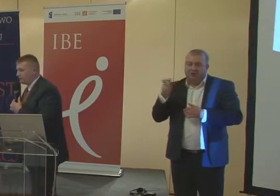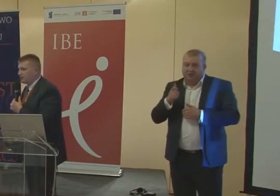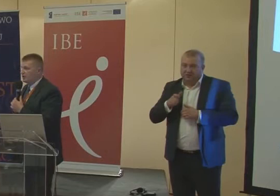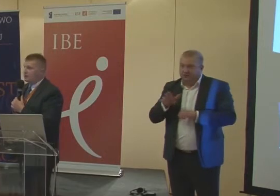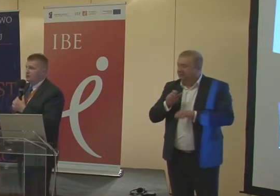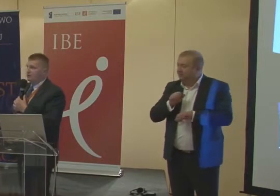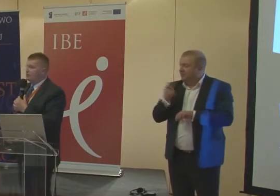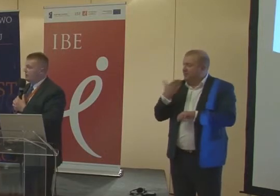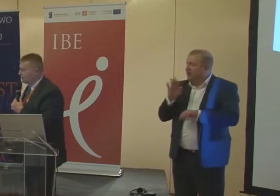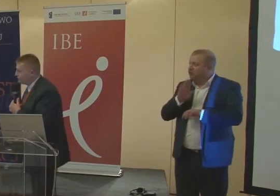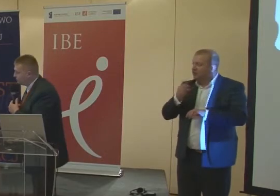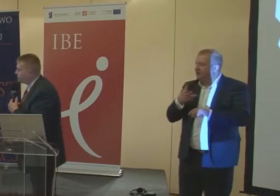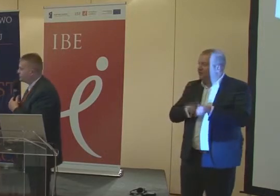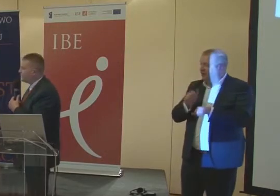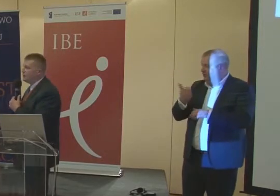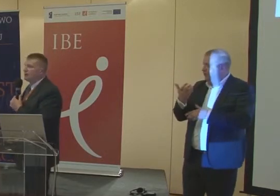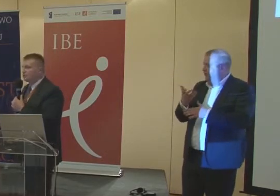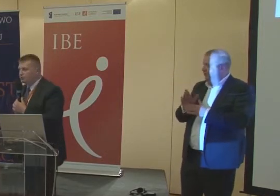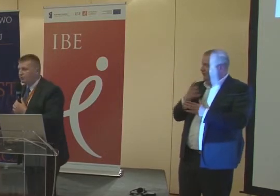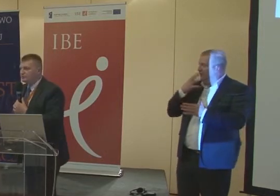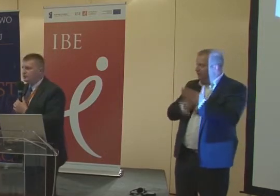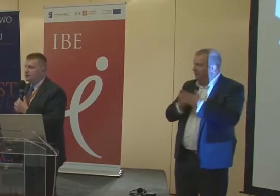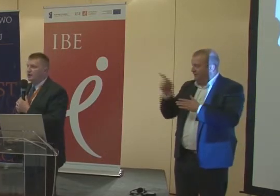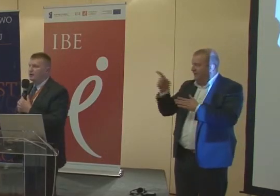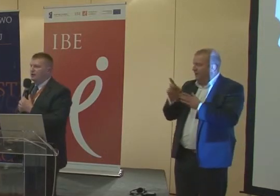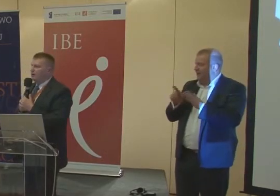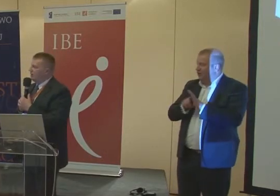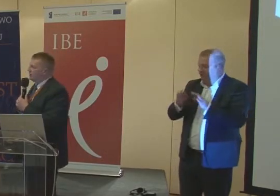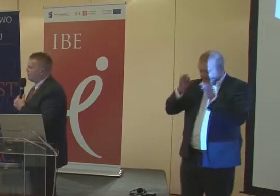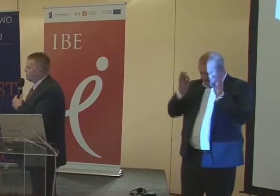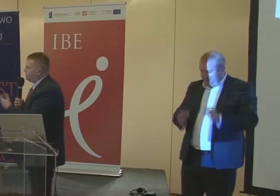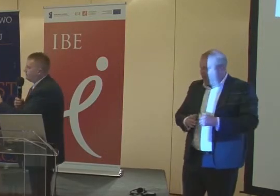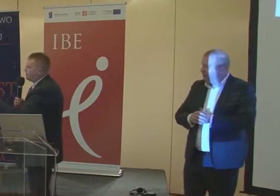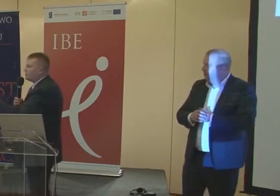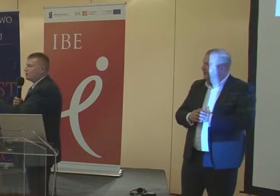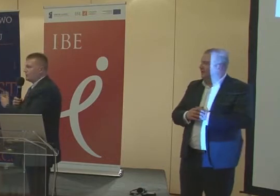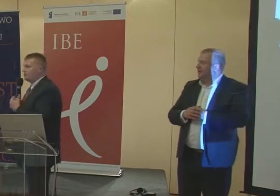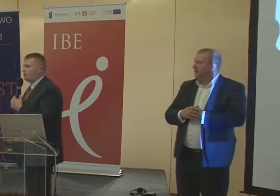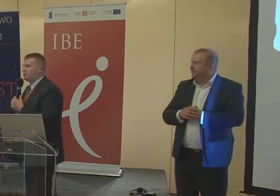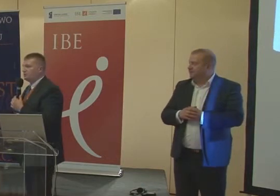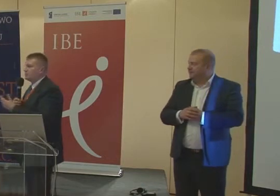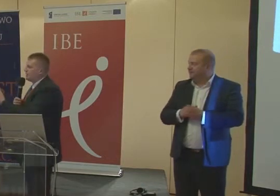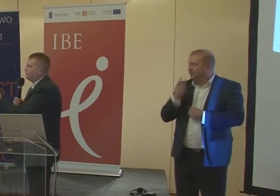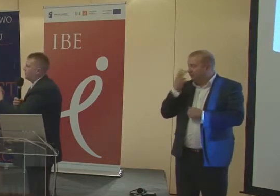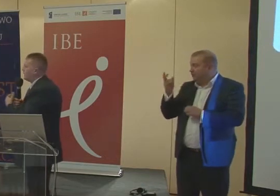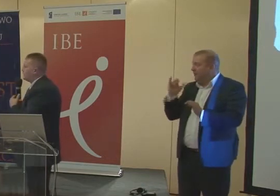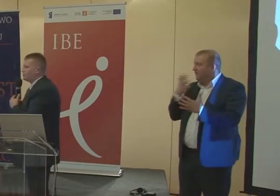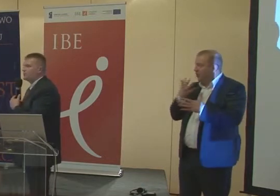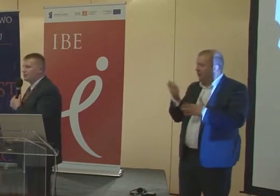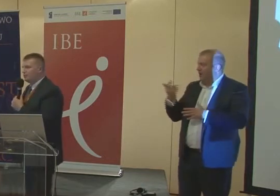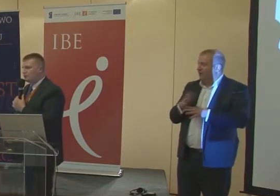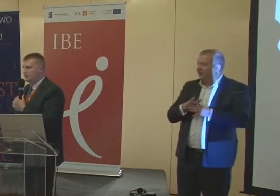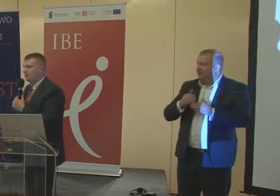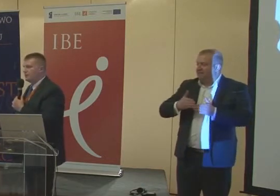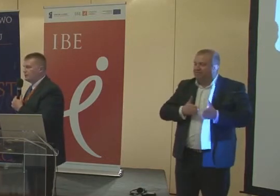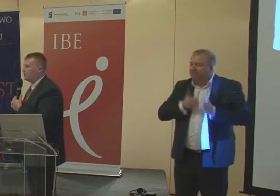ciężkie, hałasujące, psujące się. No i tutaj Państwo widzicie, prawda, jak wygląda postęp